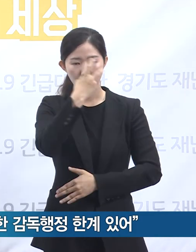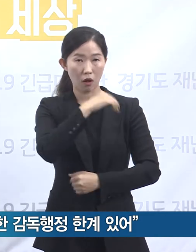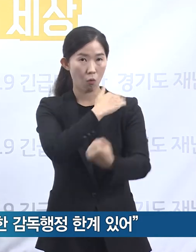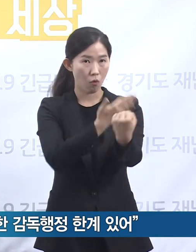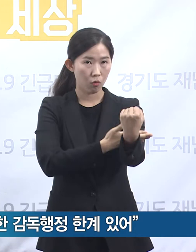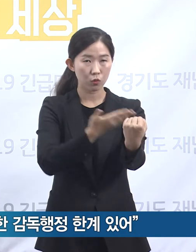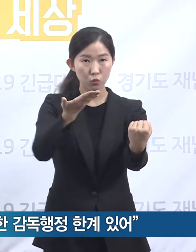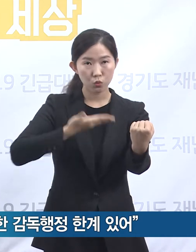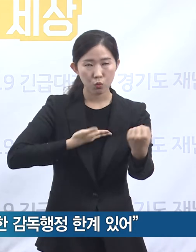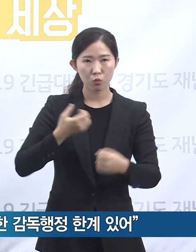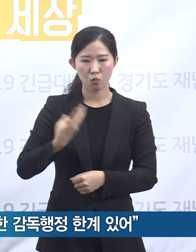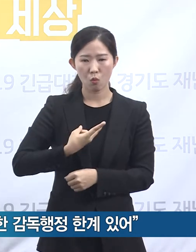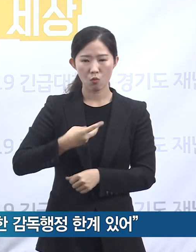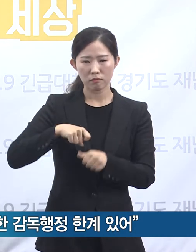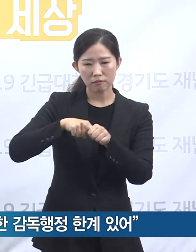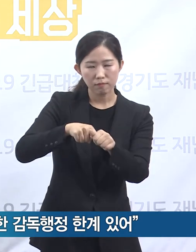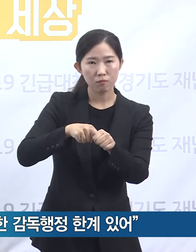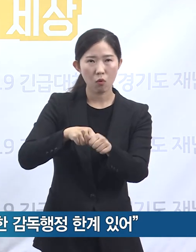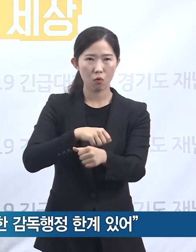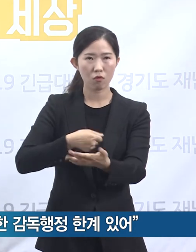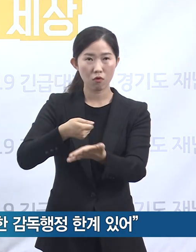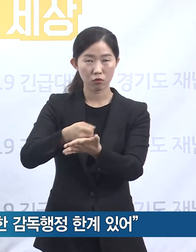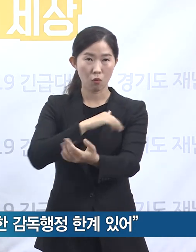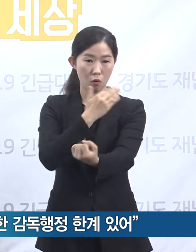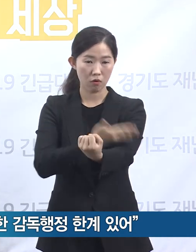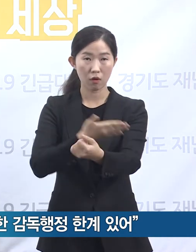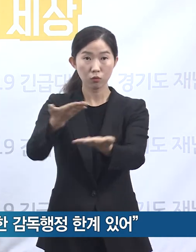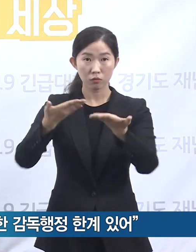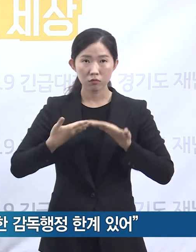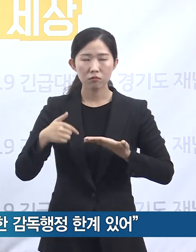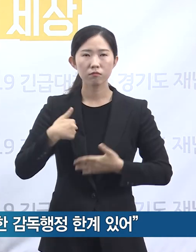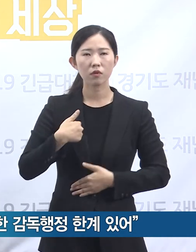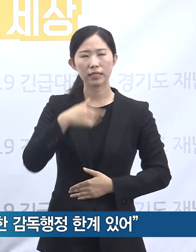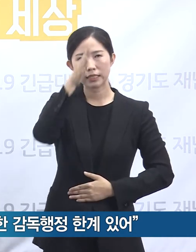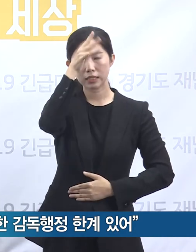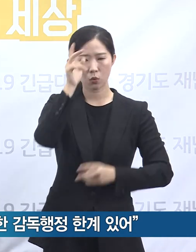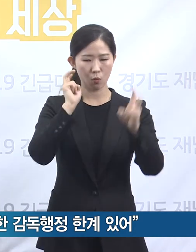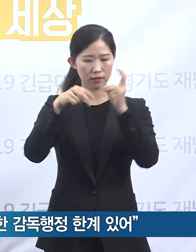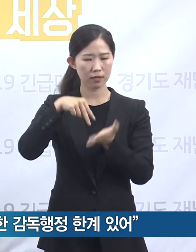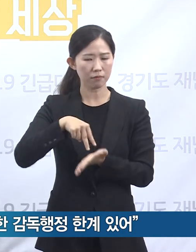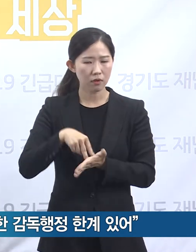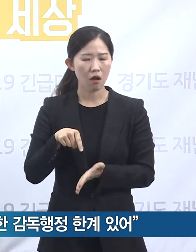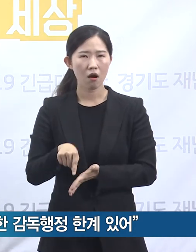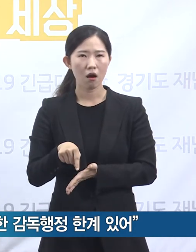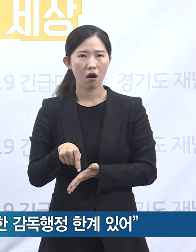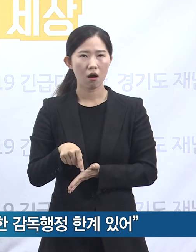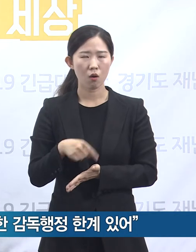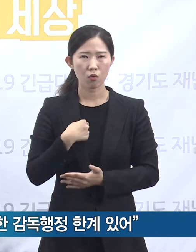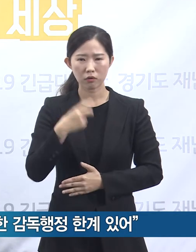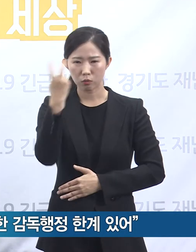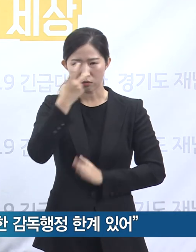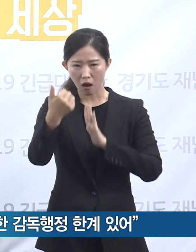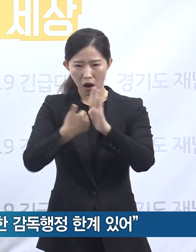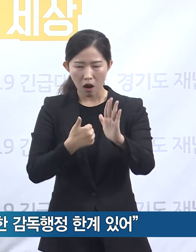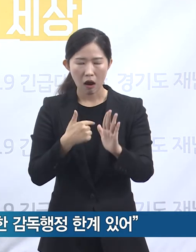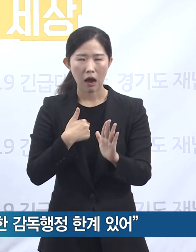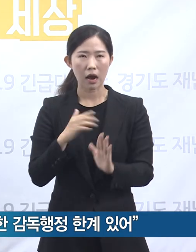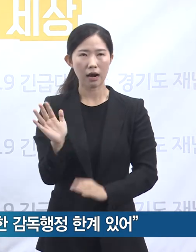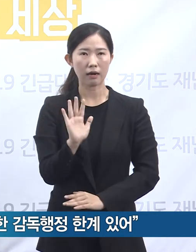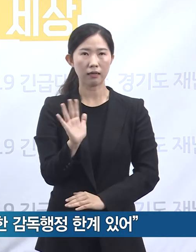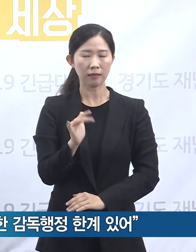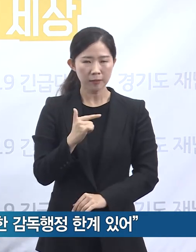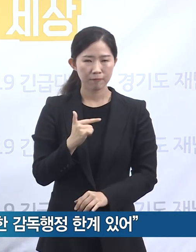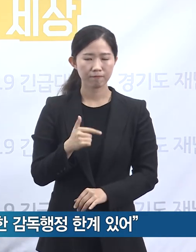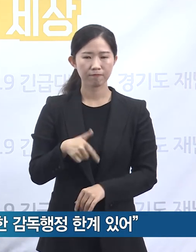있었다면 B사 입장에서는 되도록 조사 진행까지 되지 않도록 분쟁조정협의회의 조정에 좀 더